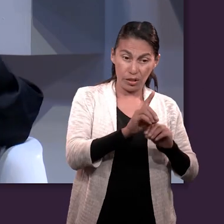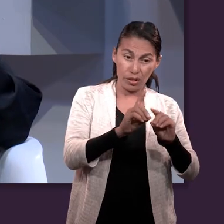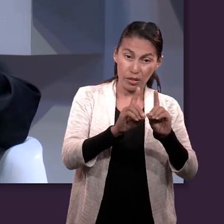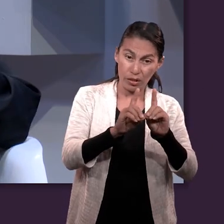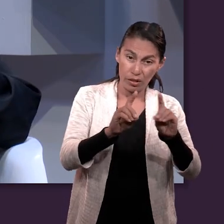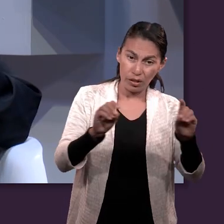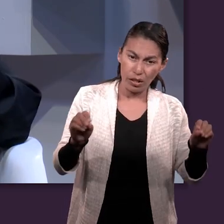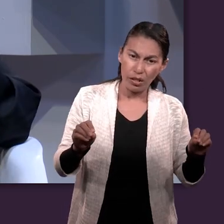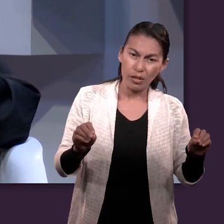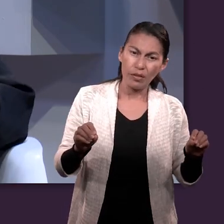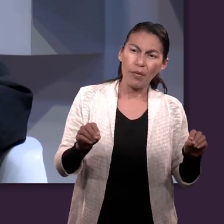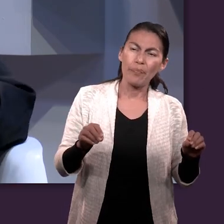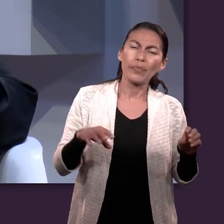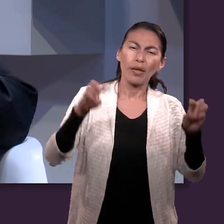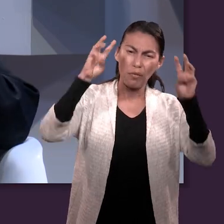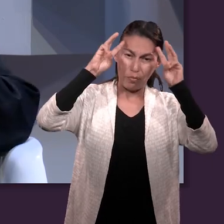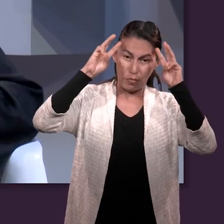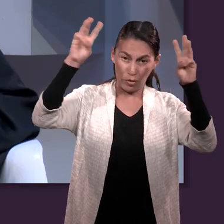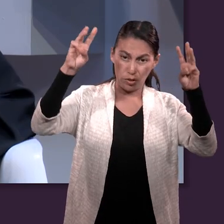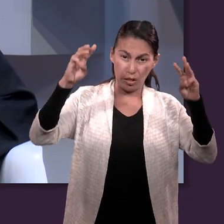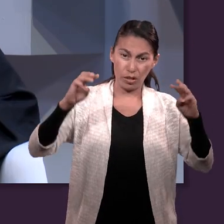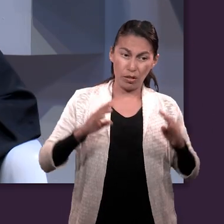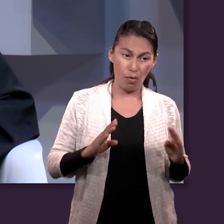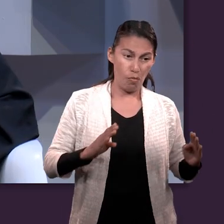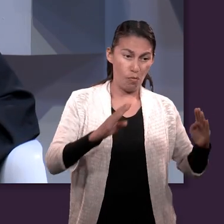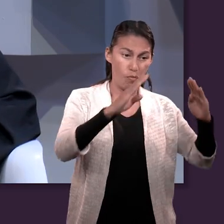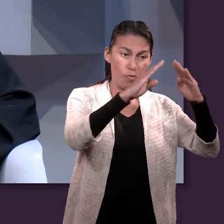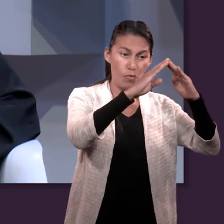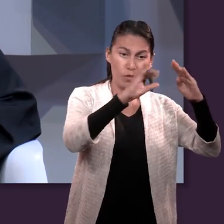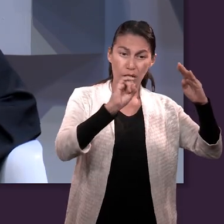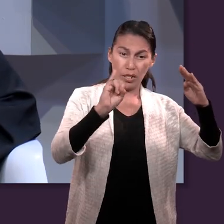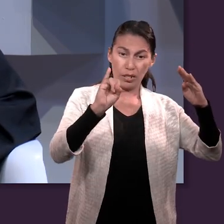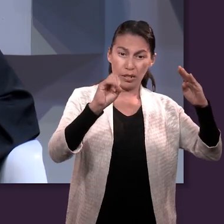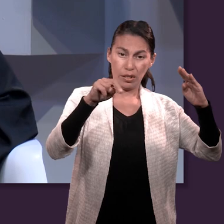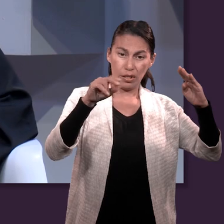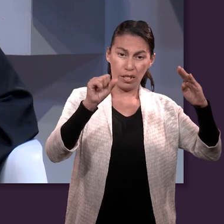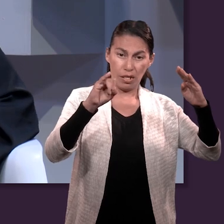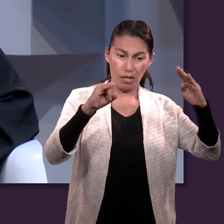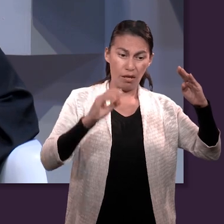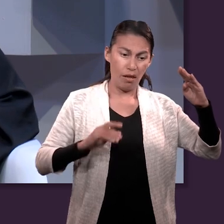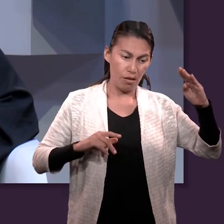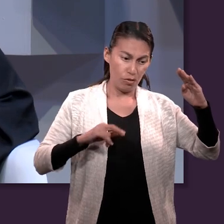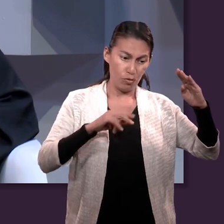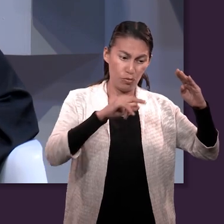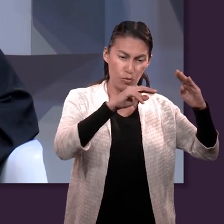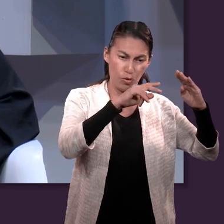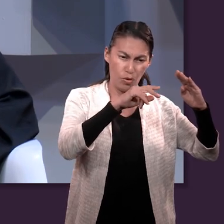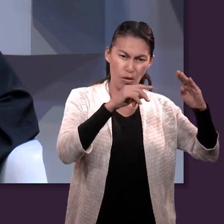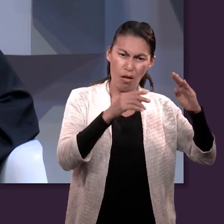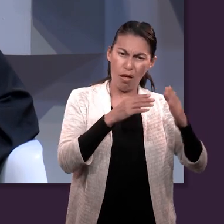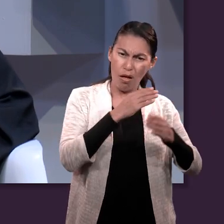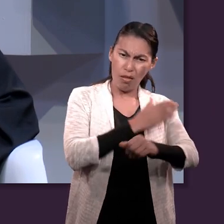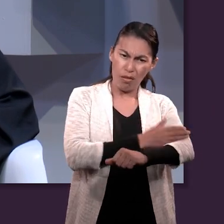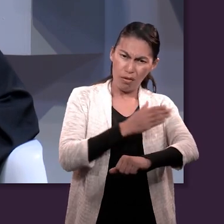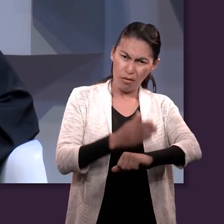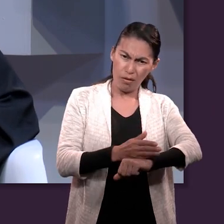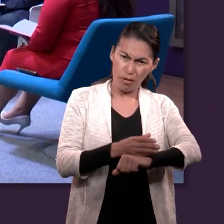tablas de piedra? Me gustaría que platicáramos sobre ese momento. Bueno, vamos a abrir un poquito el panorama. Bueno, recordemos que